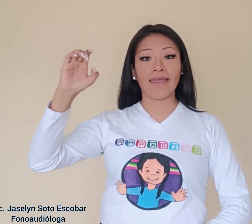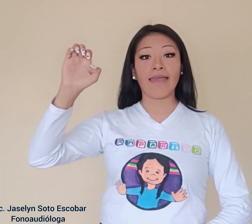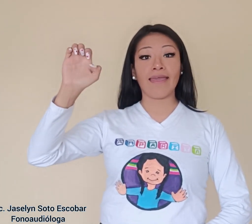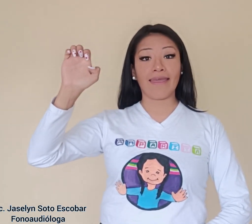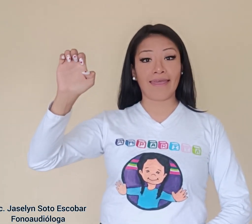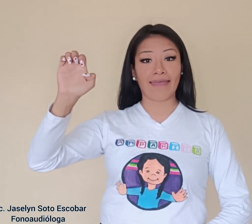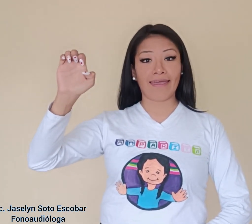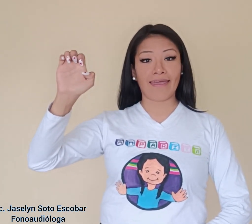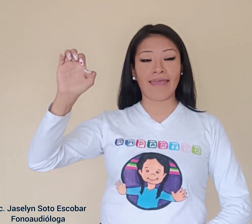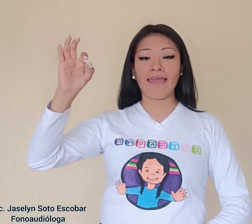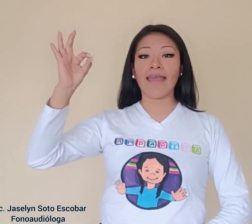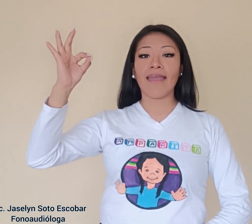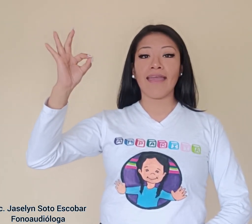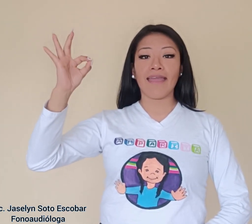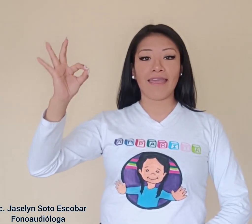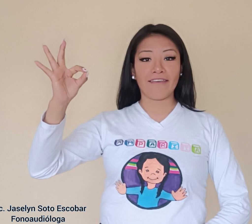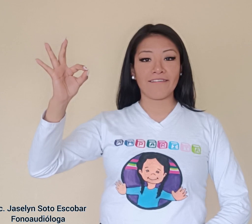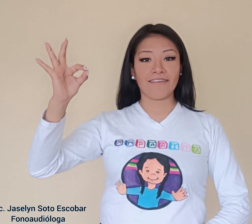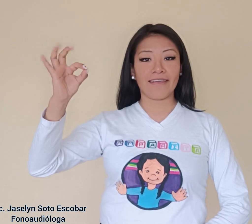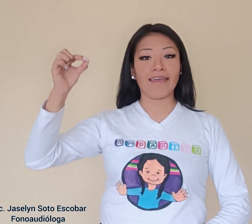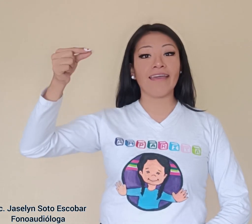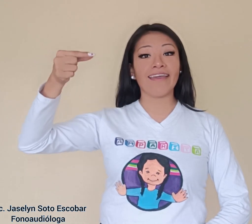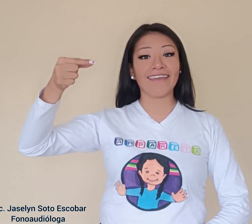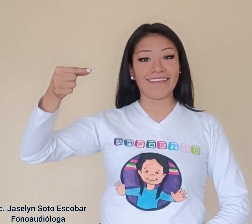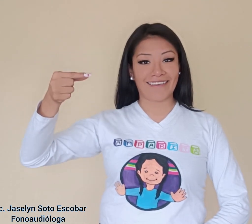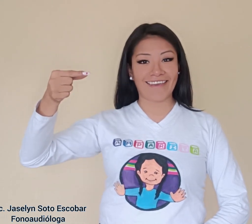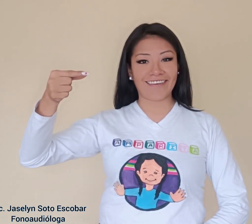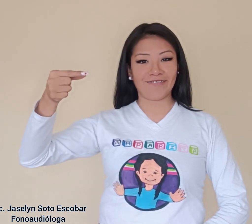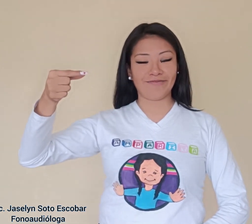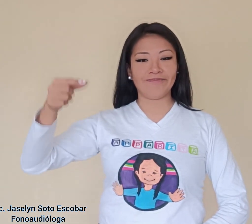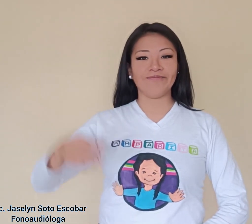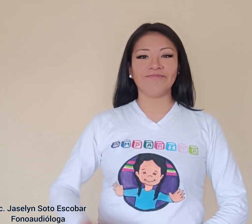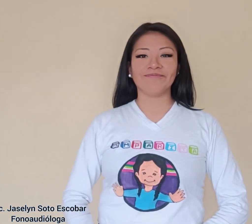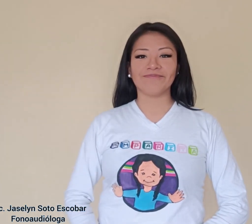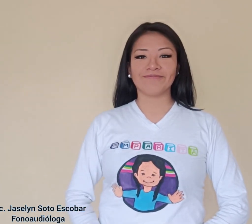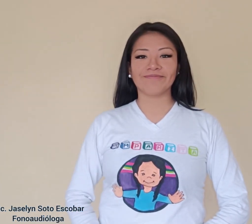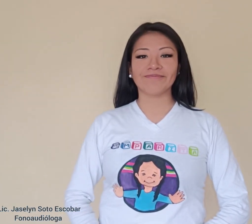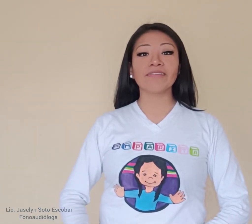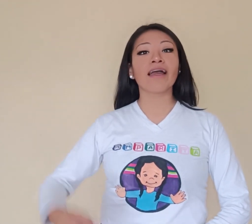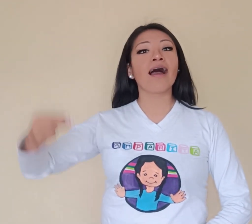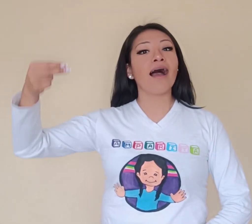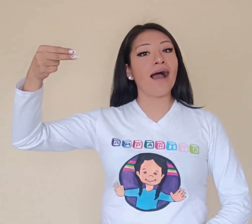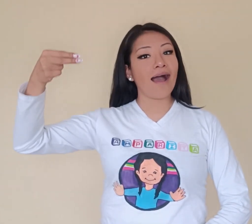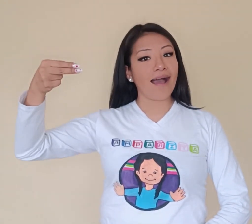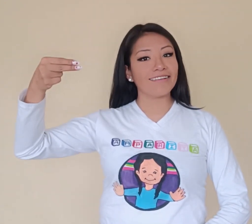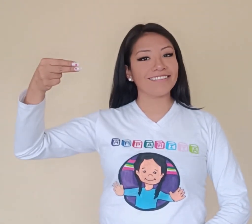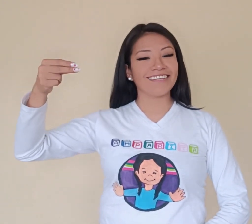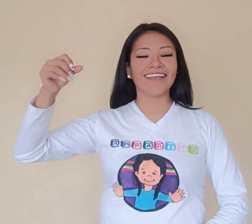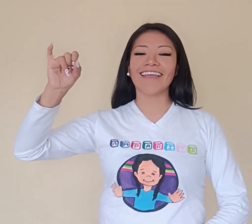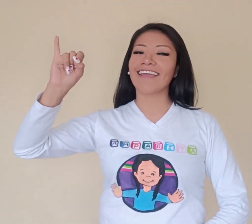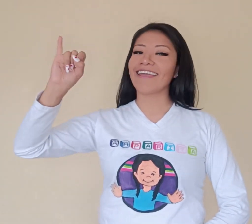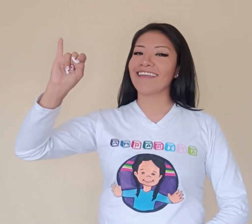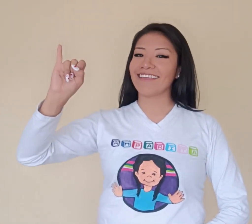E, F, G, H, I,